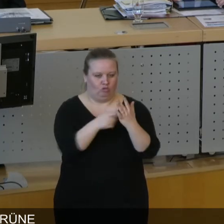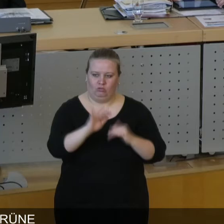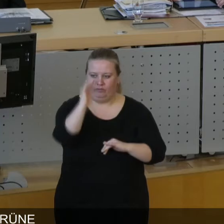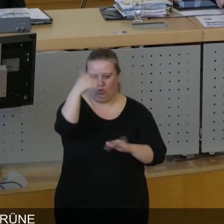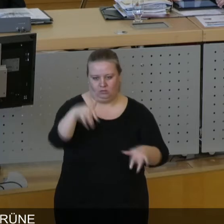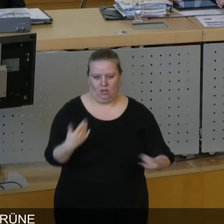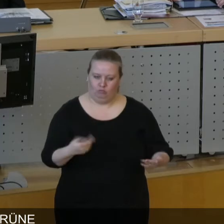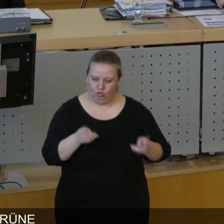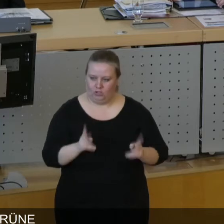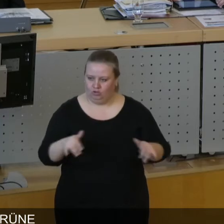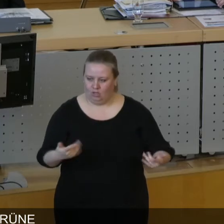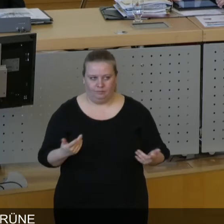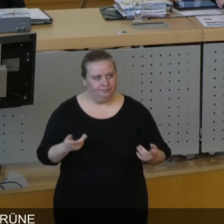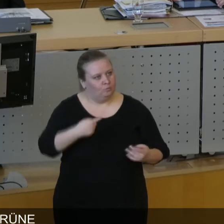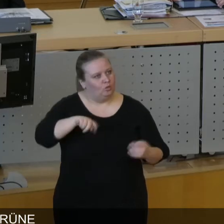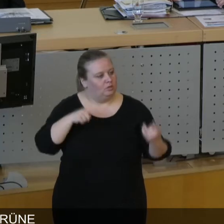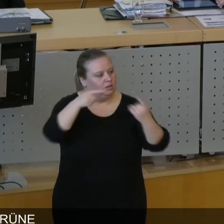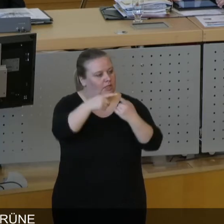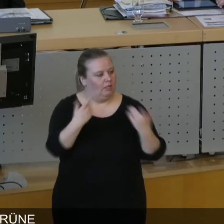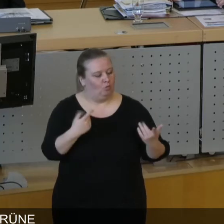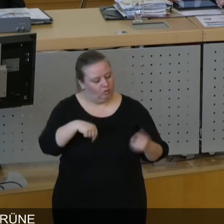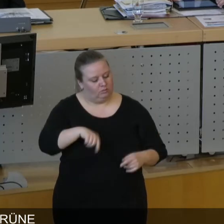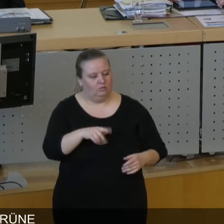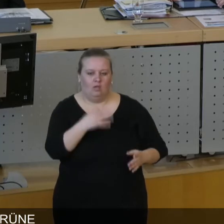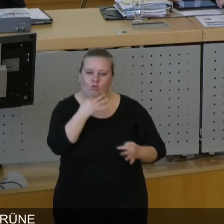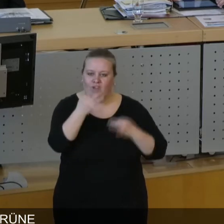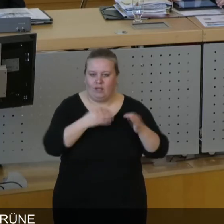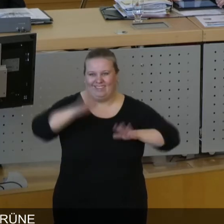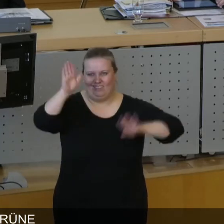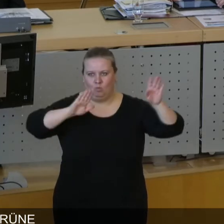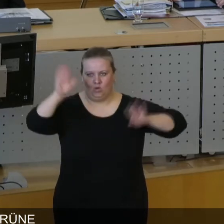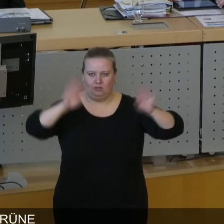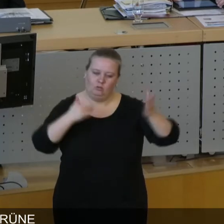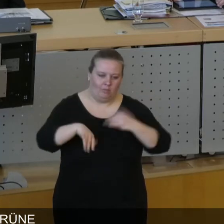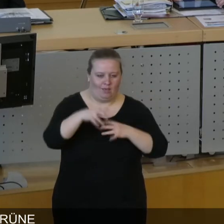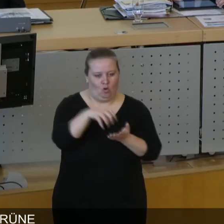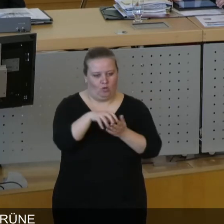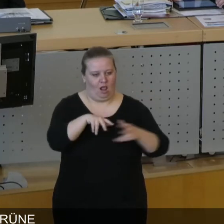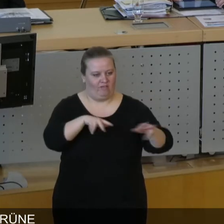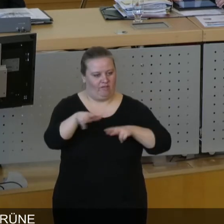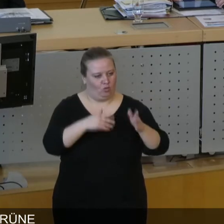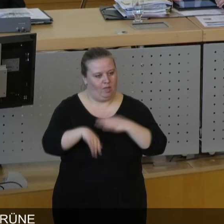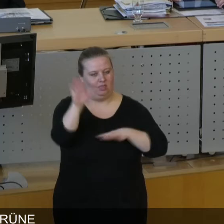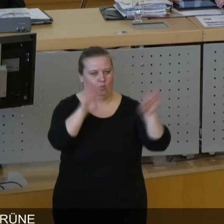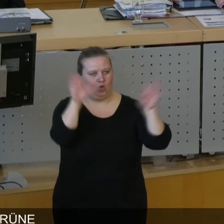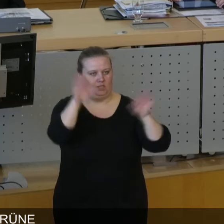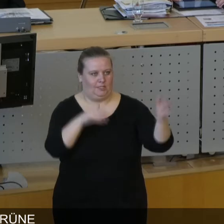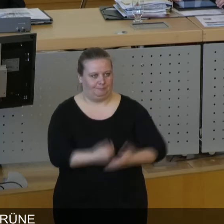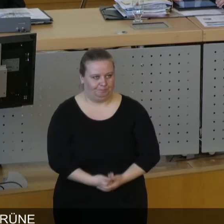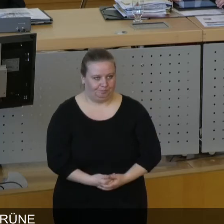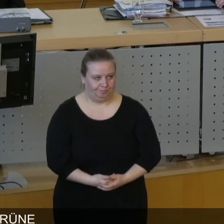Erfolg, der uns Recht gibt und der uns auch ermutigt, hier bei der Frage der Demokratisierung der Dresdner Kommunalverwaltung weiter voranzuschreiten.